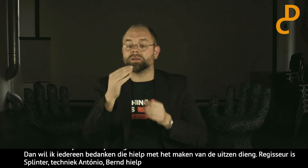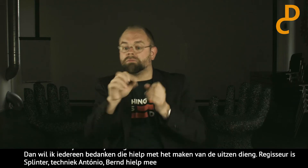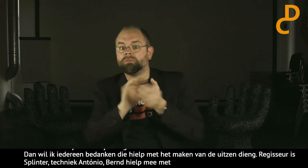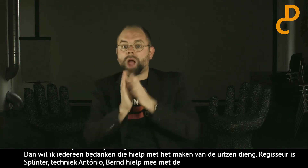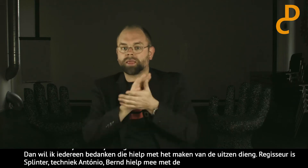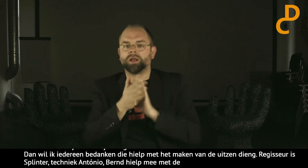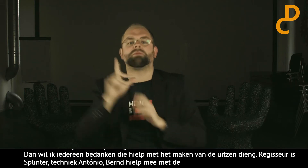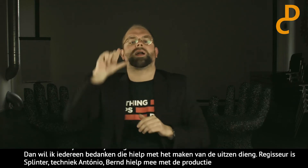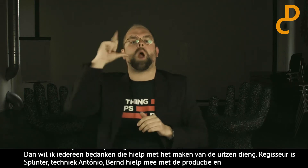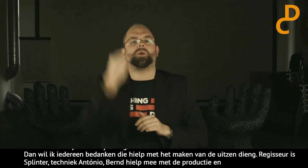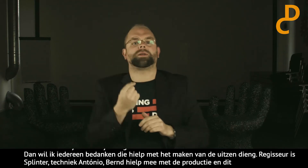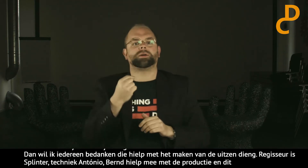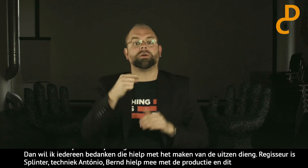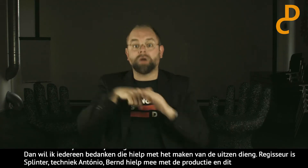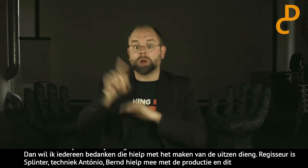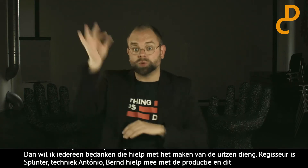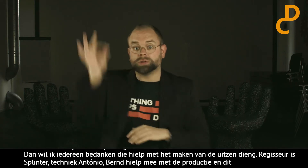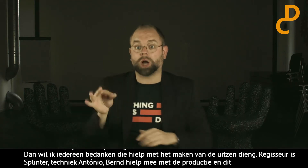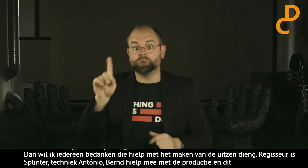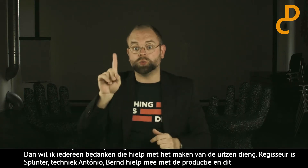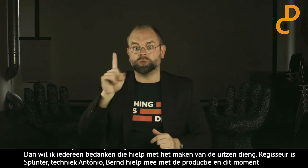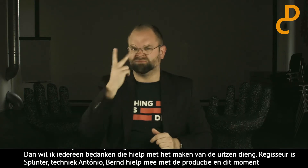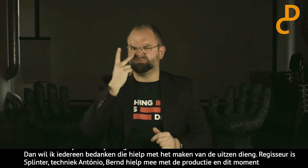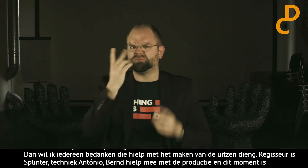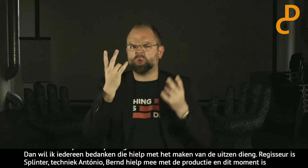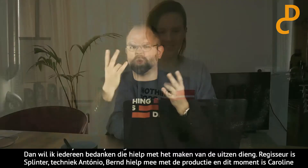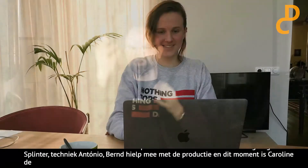is Carolien de vraag aan het behandelen vanuit thuis.